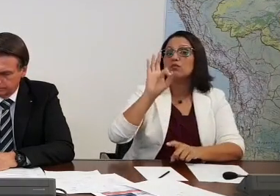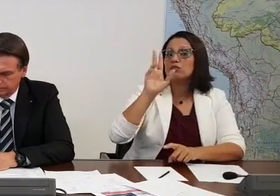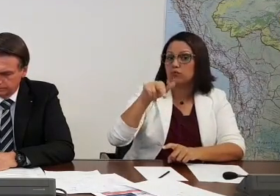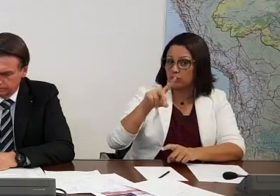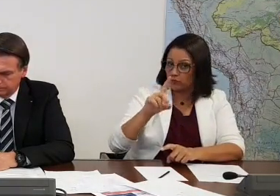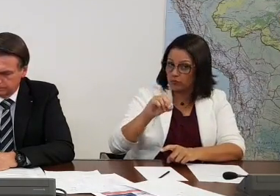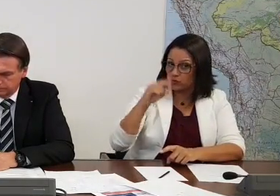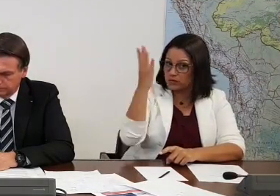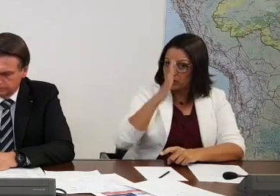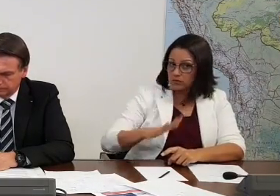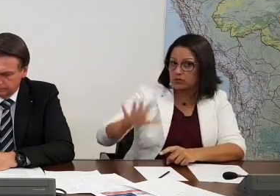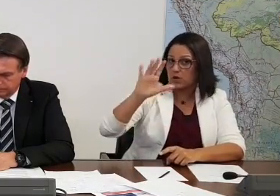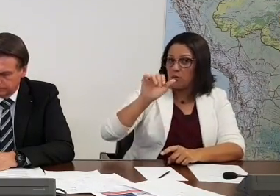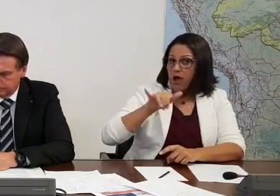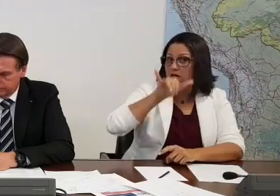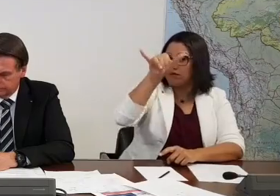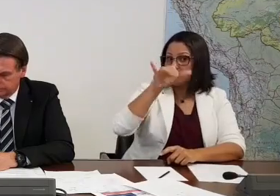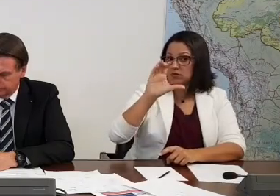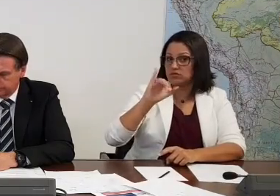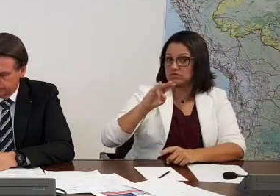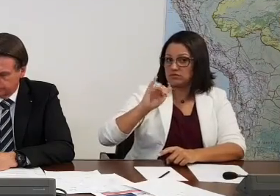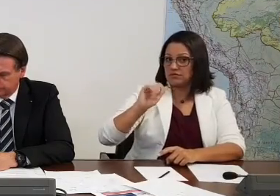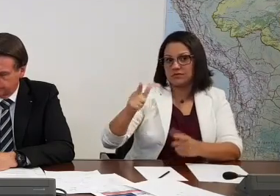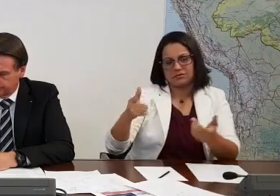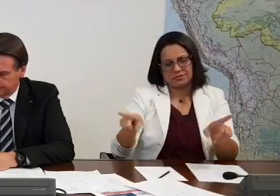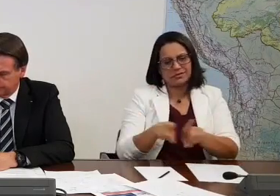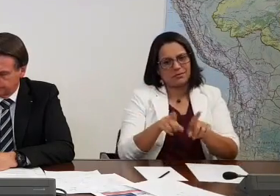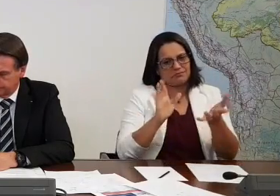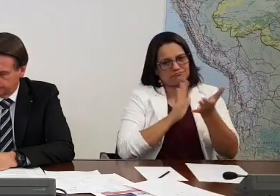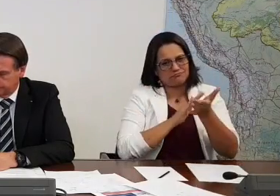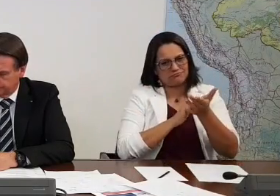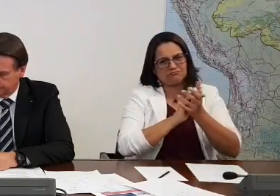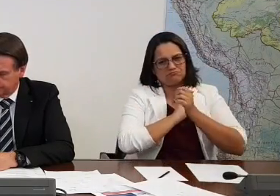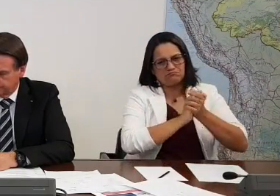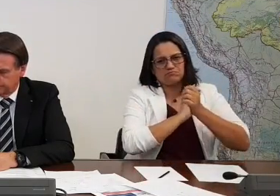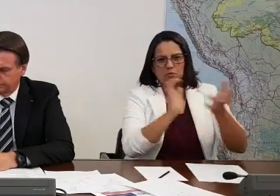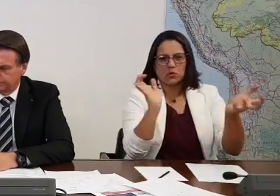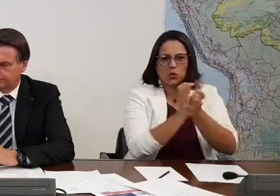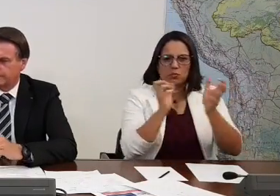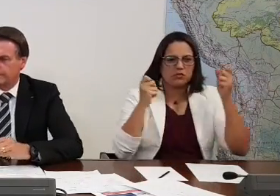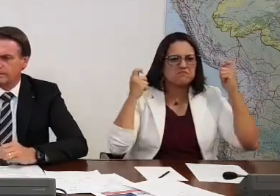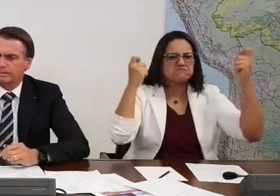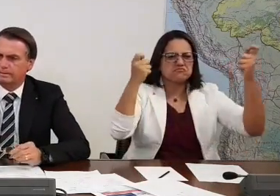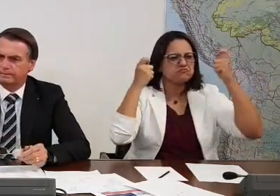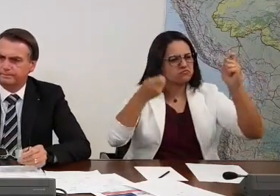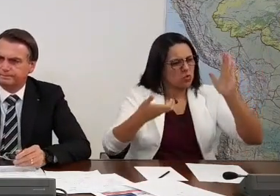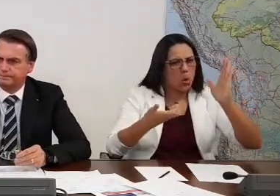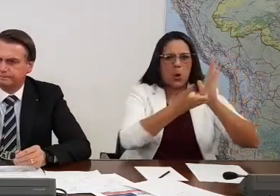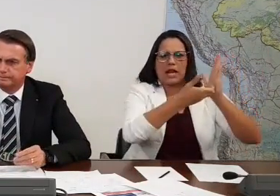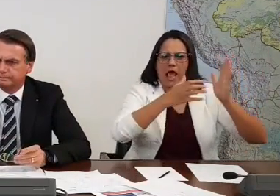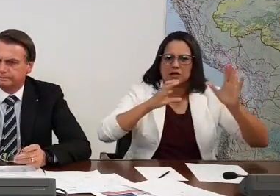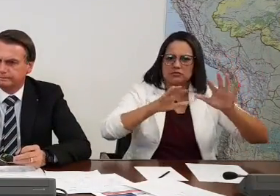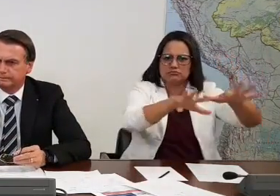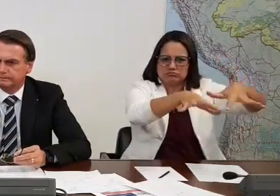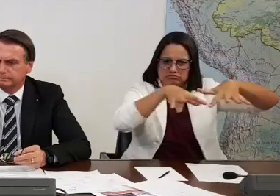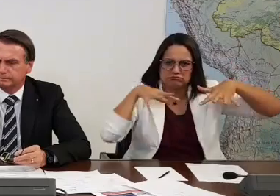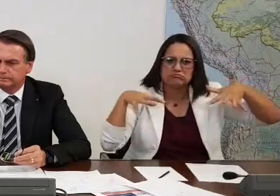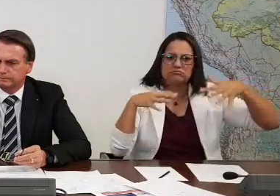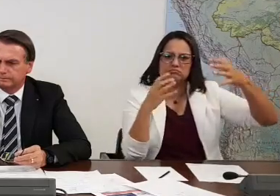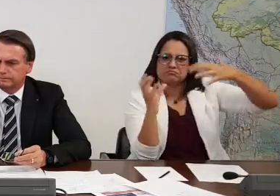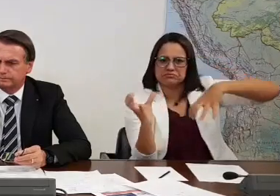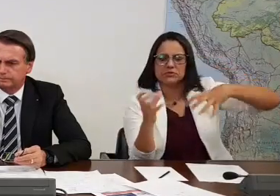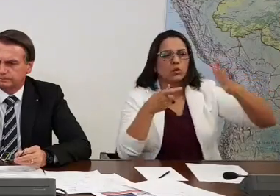da aviação regional. E aí cabe também a homenagem àqueles que lutaram no Congresso pra trazer recursos pra essas obras, que vêm lutando